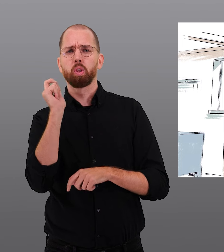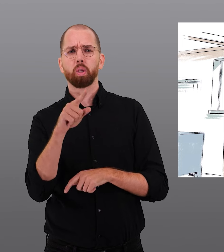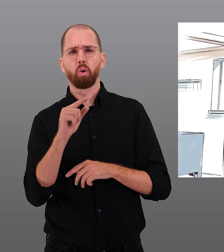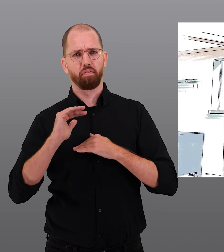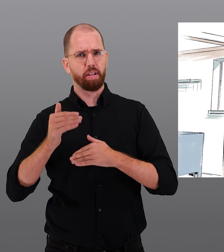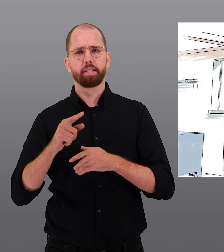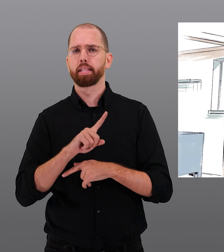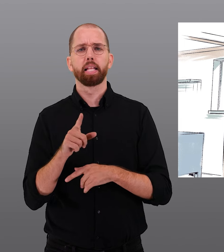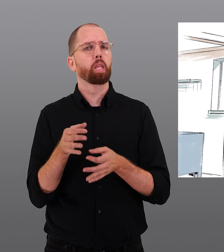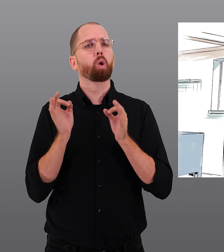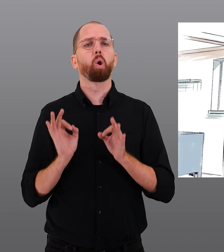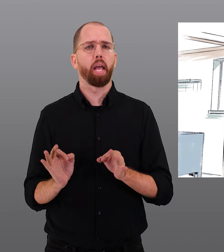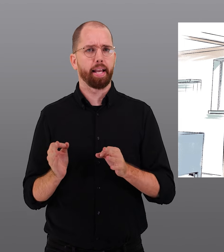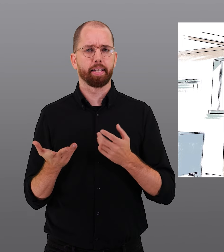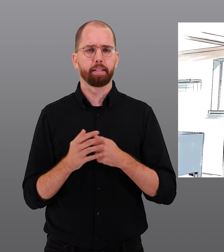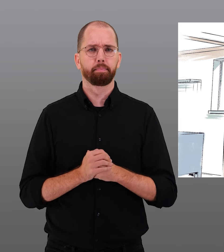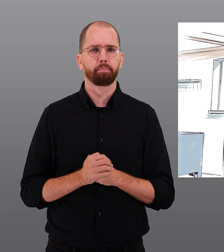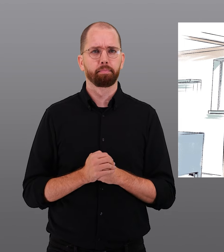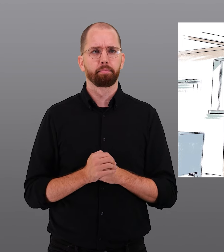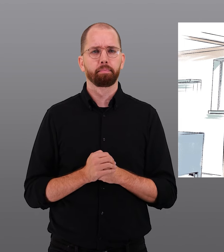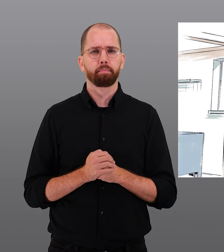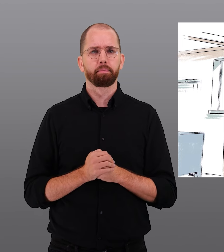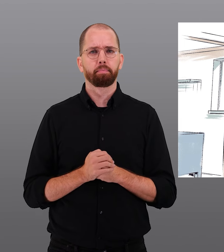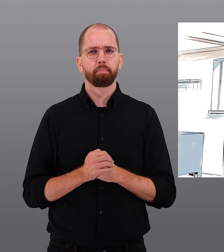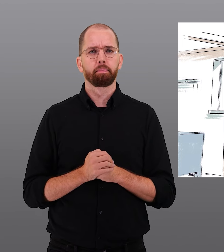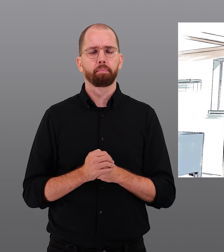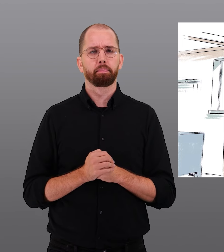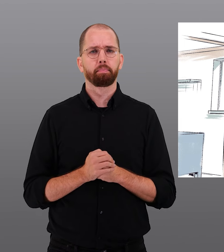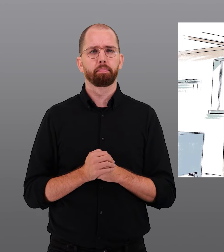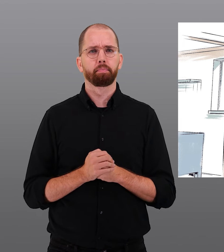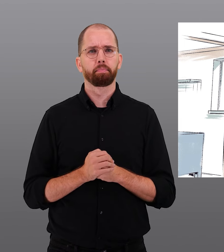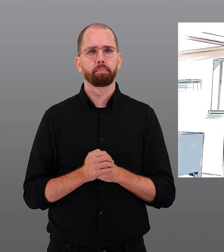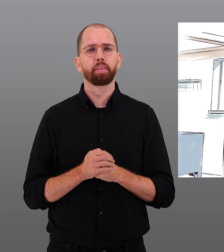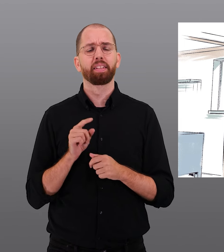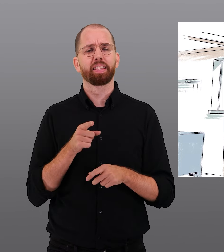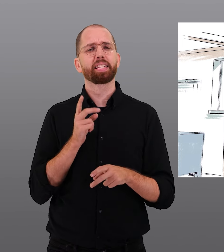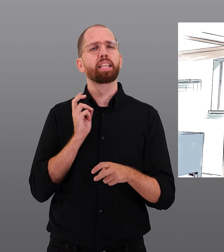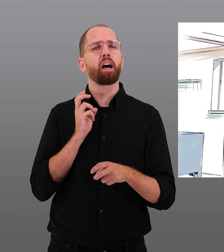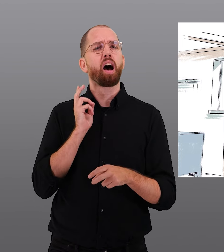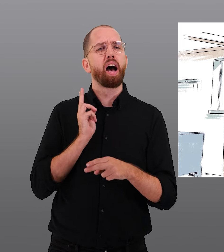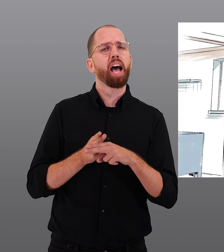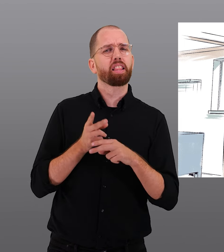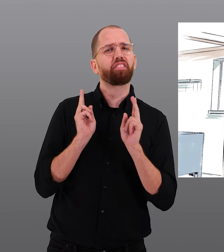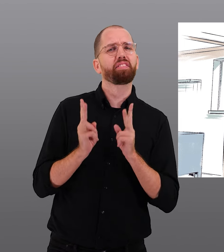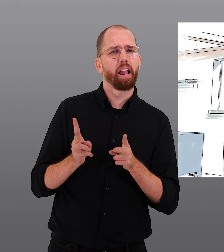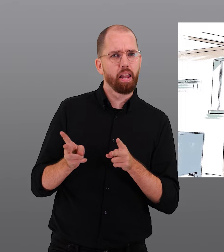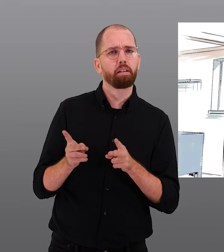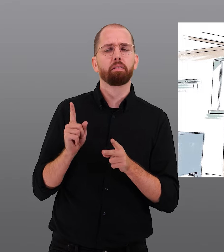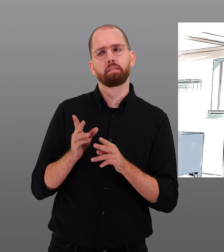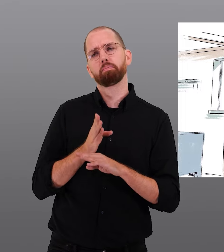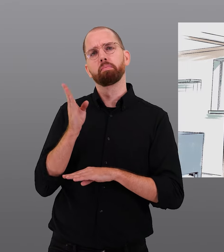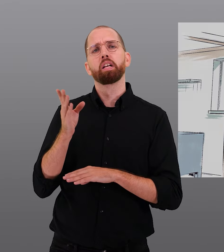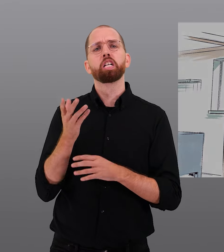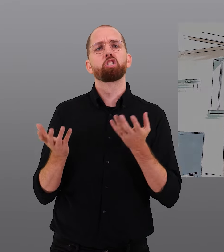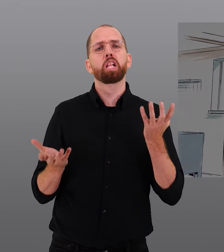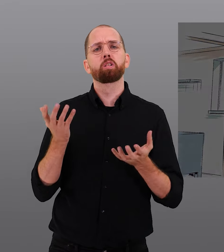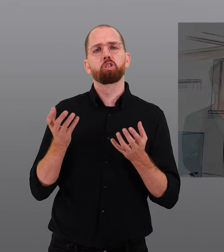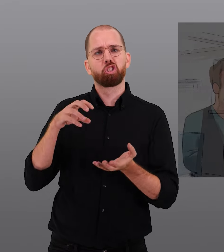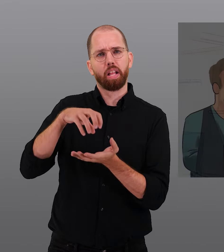Mietende argumentieren, eine fristgemäße Kündigung sei nicht zumutbar. In diesen Härtefällen muss zunächst